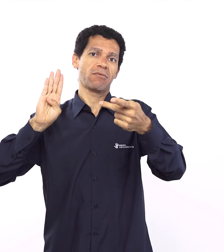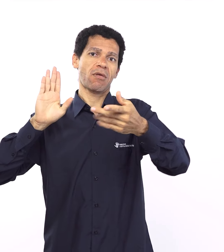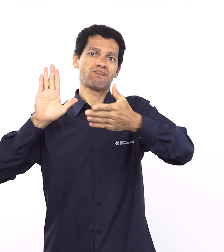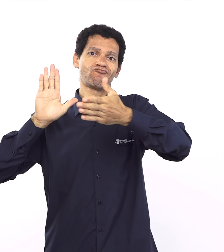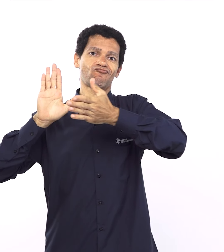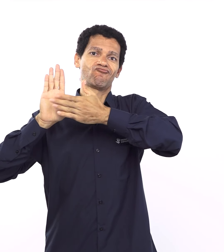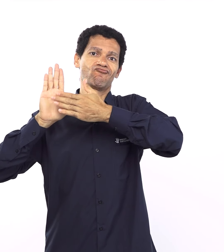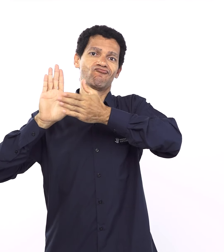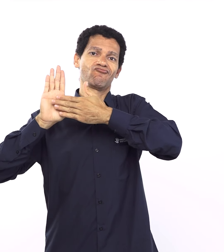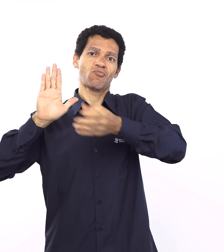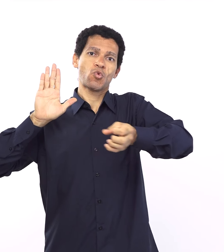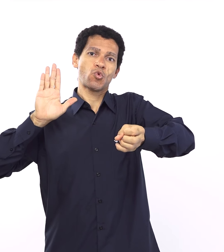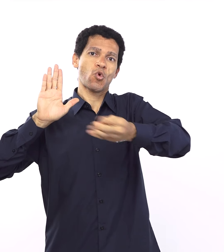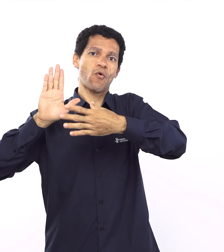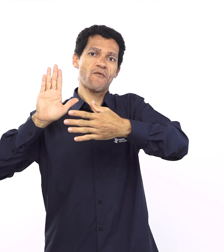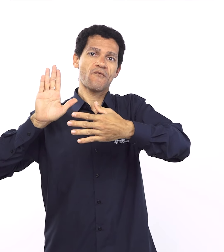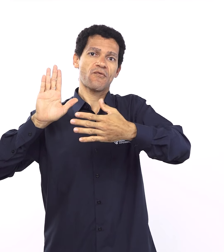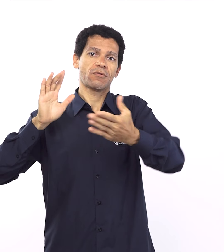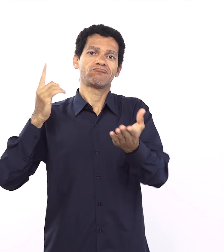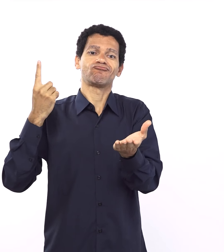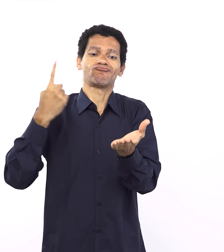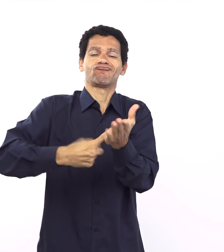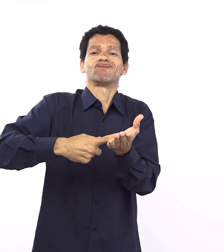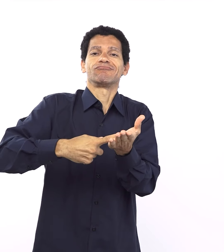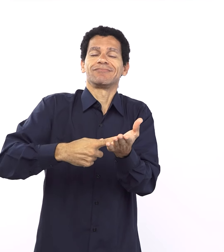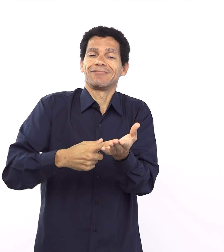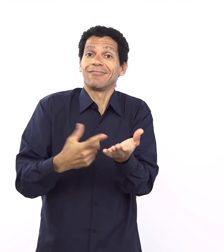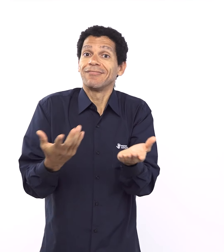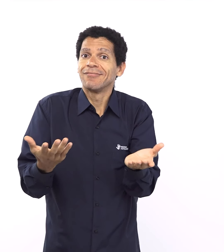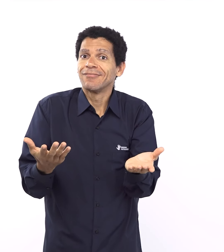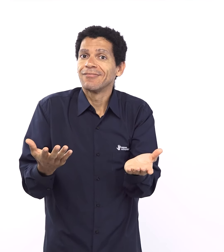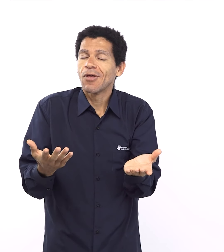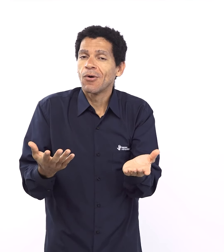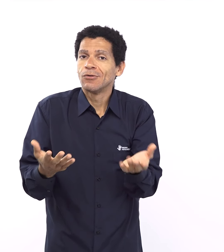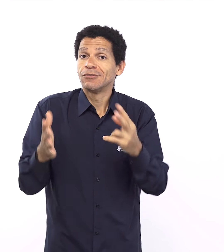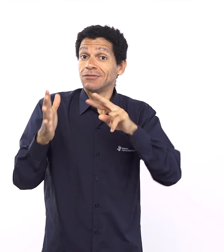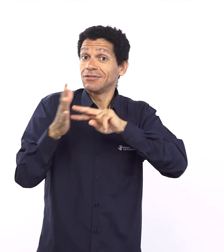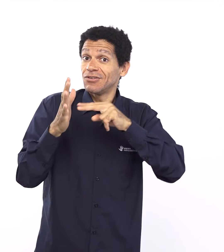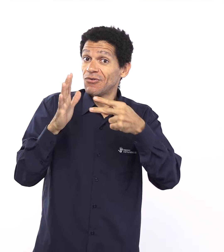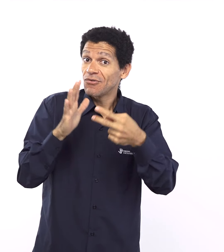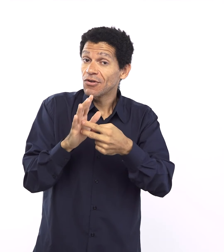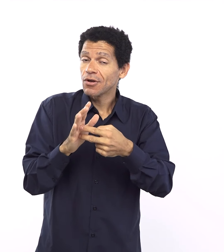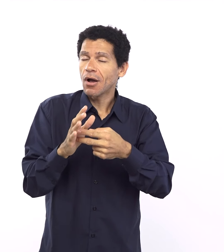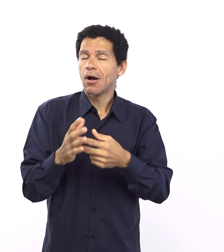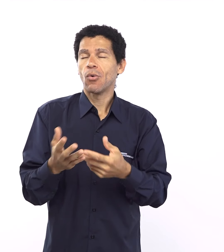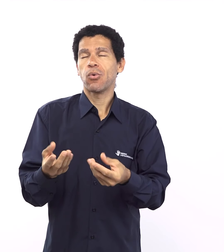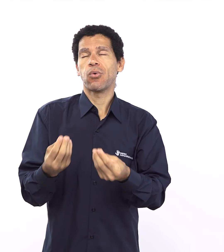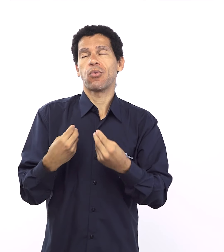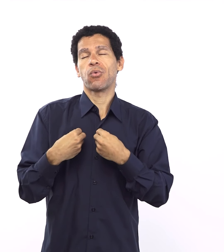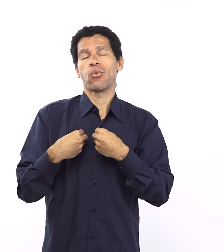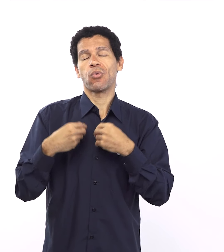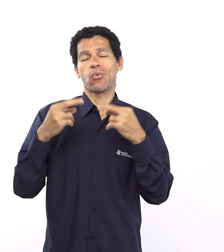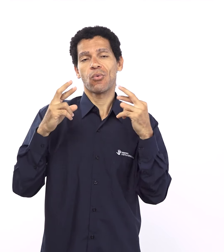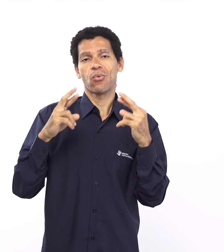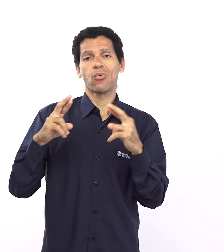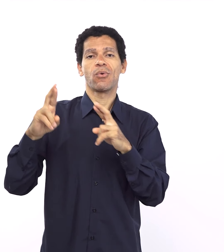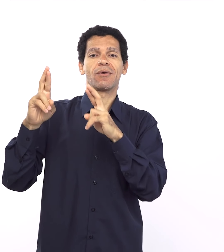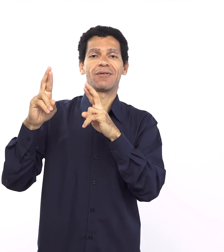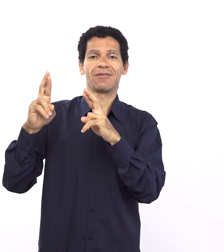poxa então é uma outra aliança porque ela é nova não é igual a outra só que é importante a gente lembrar que aqui novo